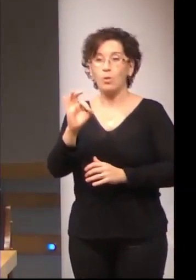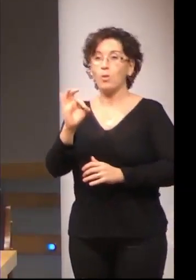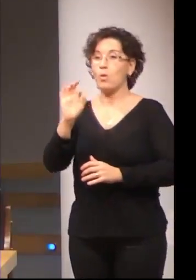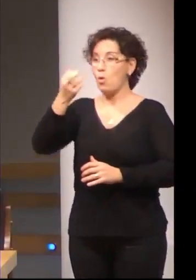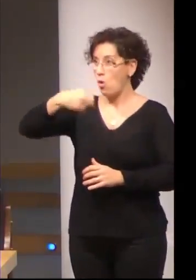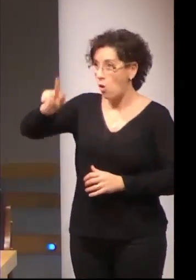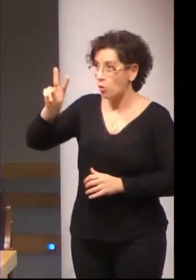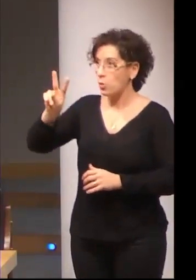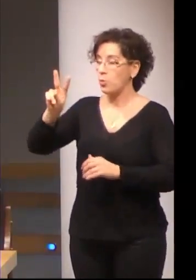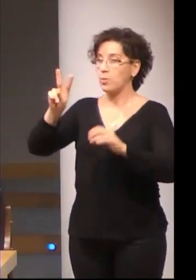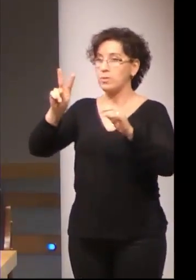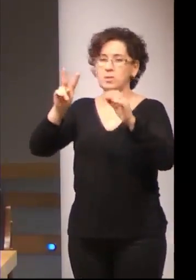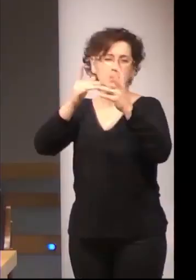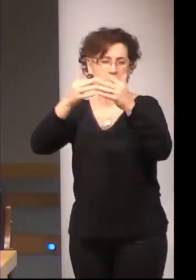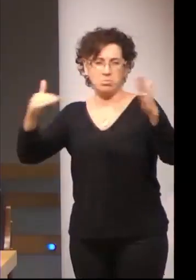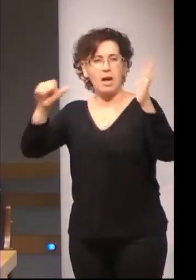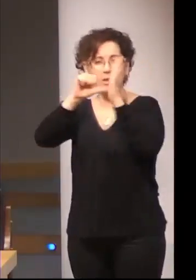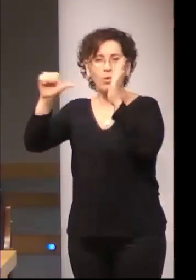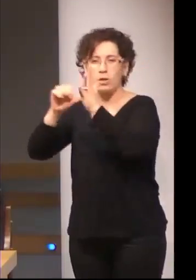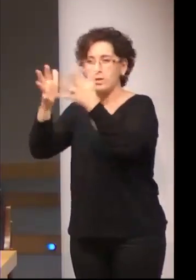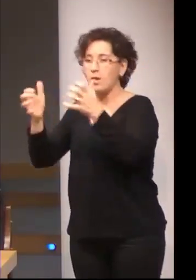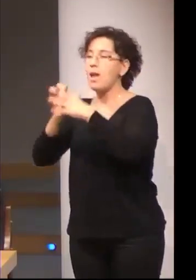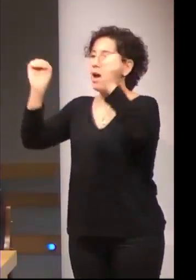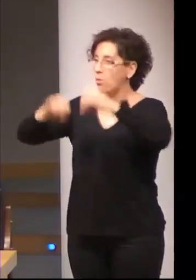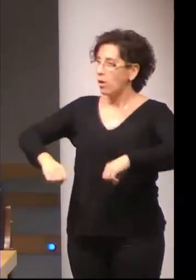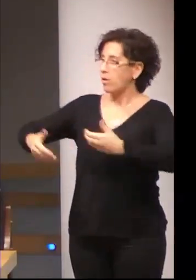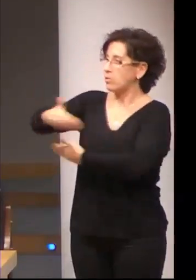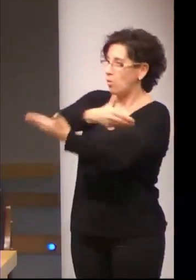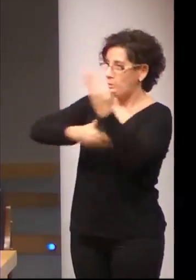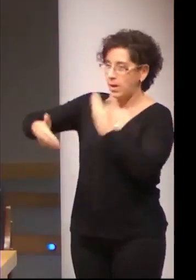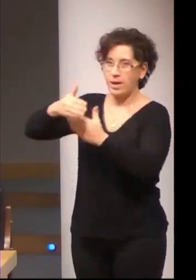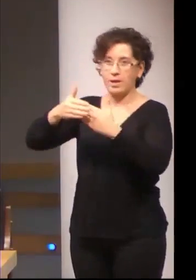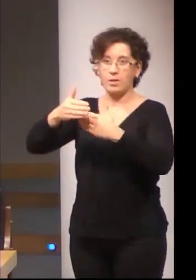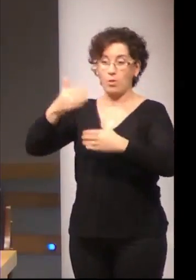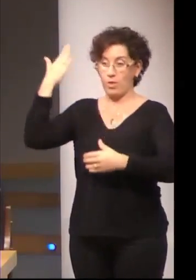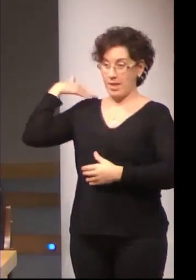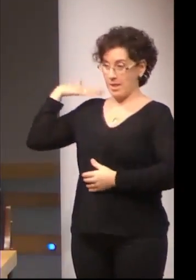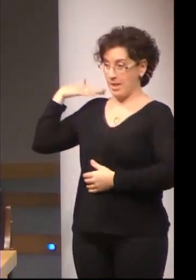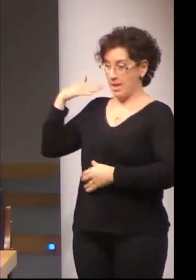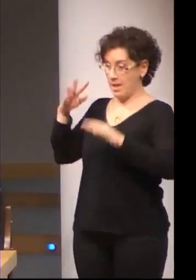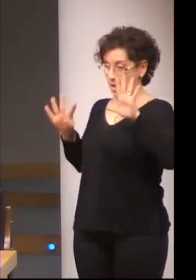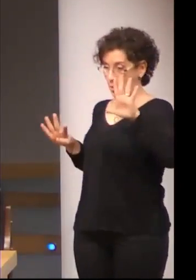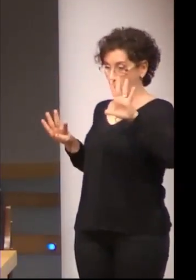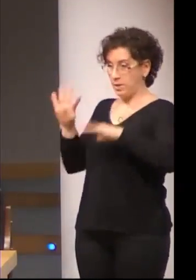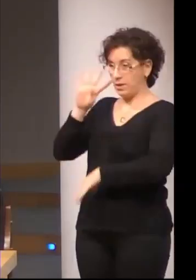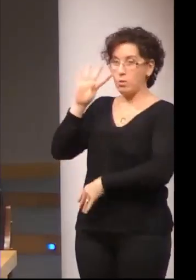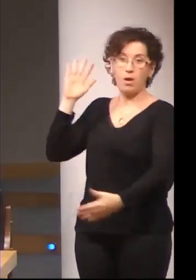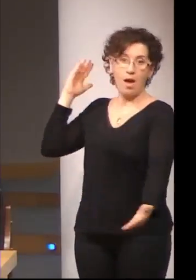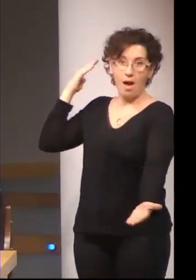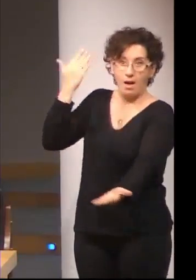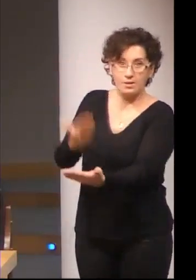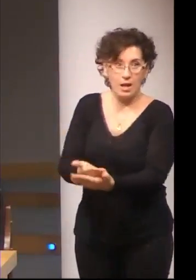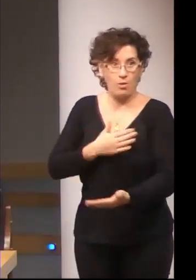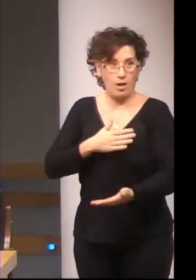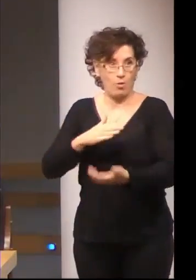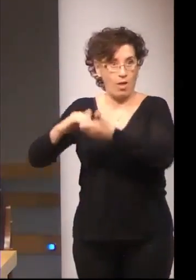puede ser el trabajo a través de acuerdos y de convenios desde el 94 entre la Confederación Nacional